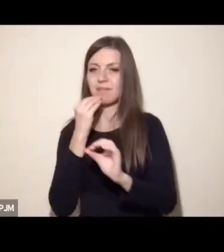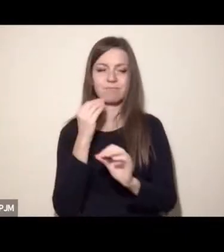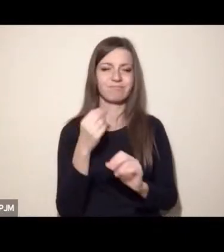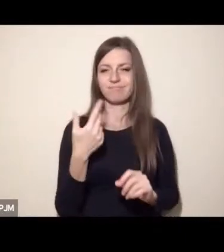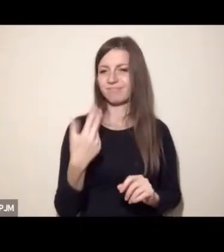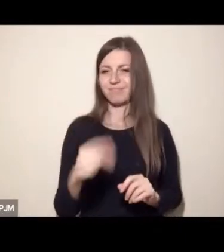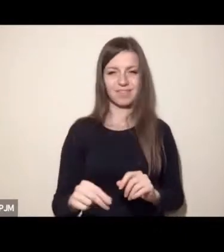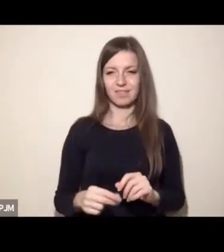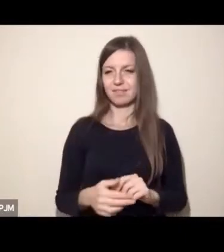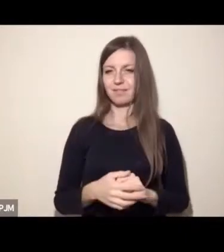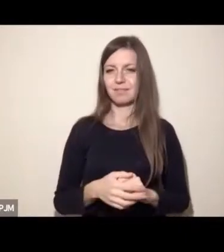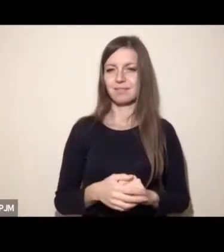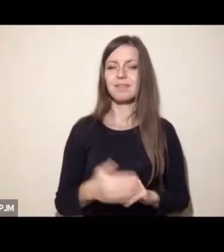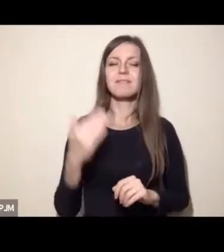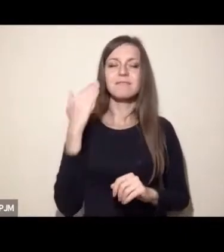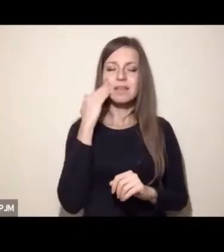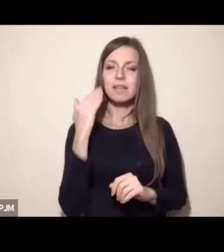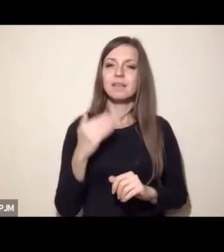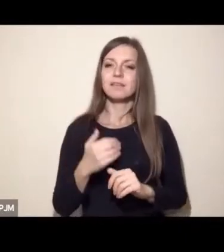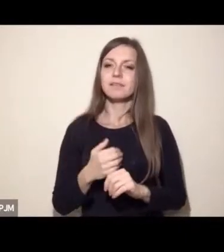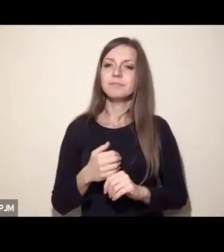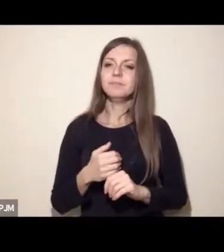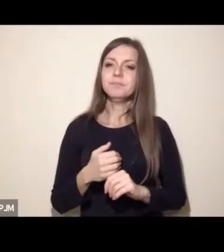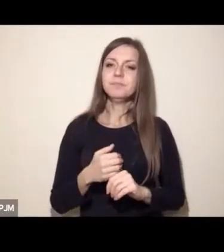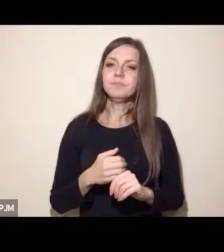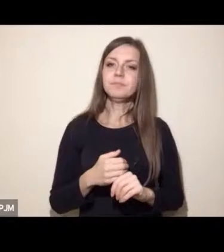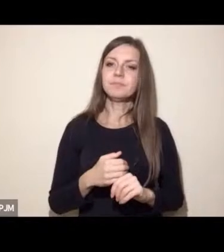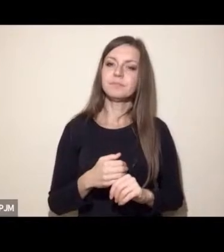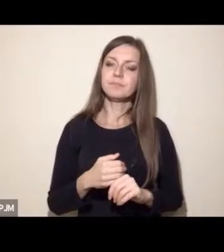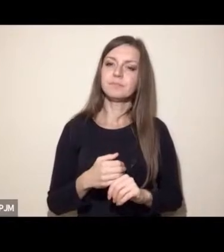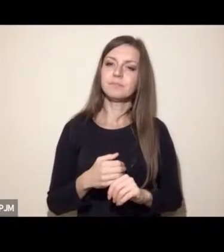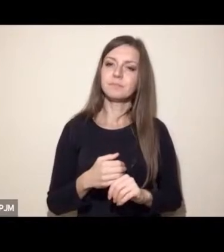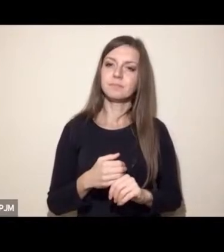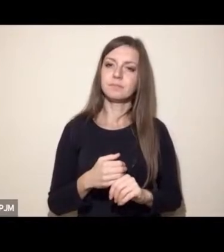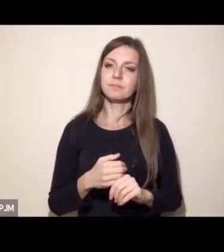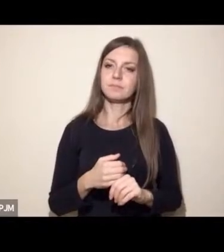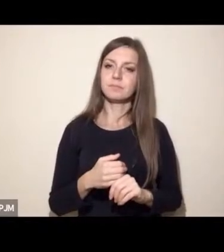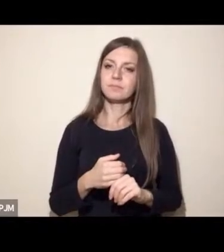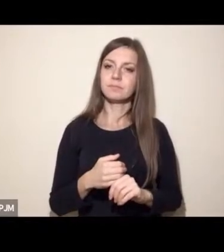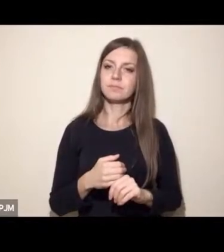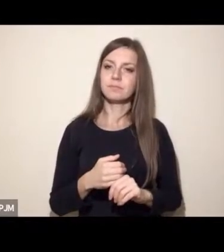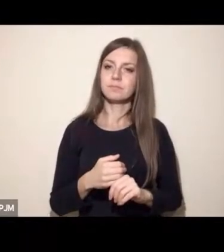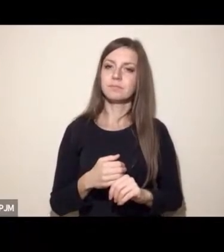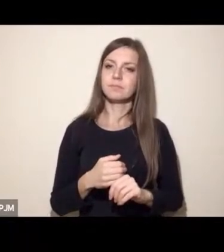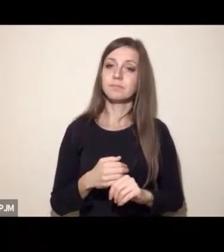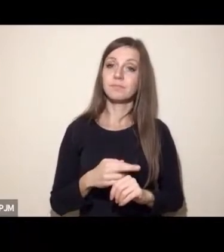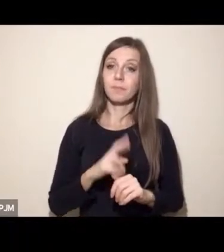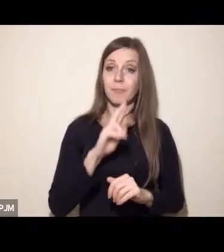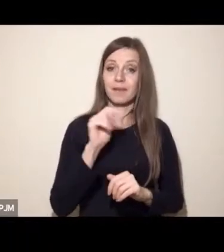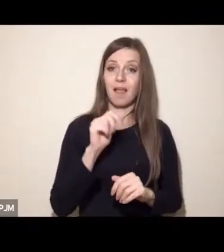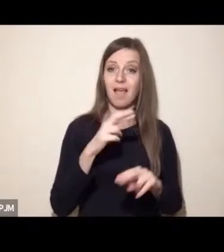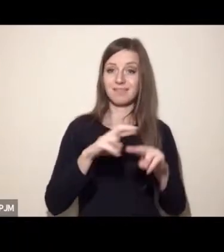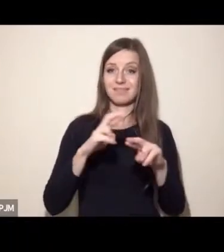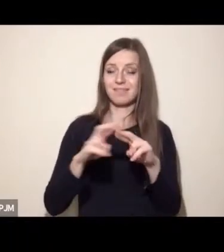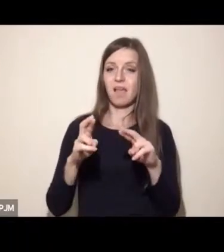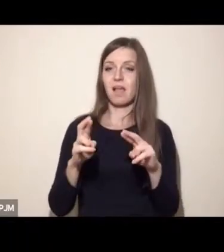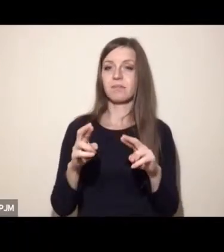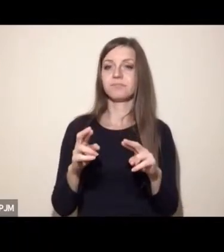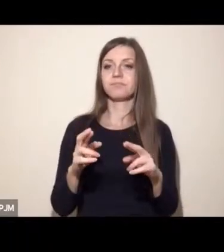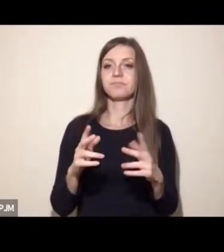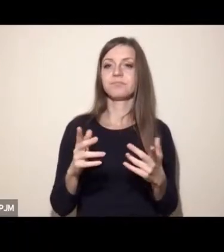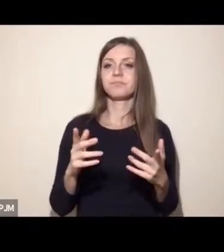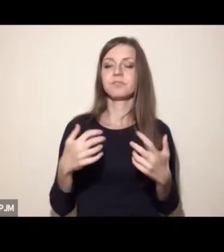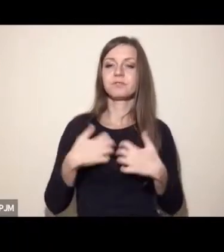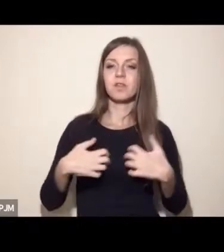skutki dla zdrowia i dobrostanu zwierząt mają modyfikacje ras, które służą efektywnej,